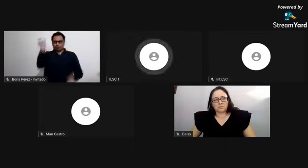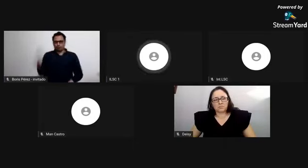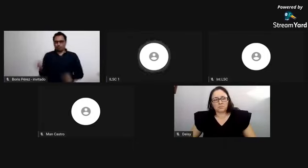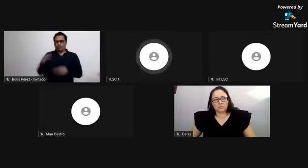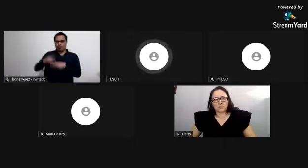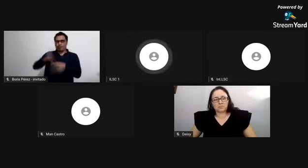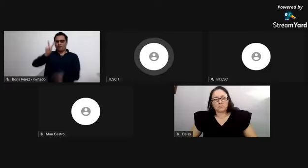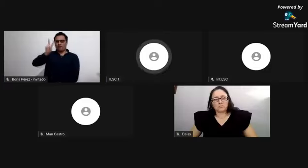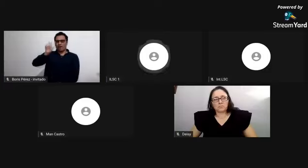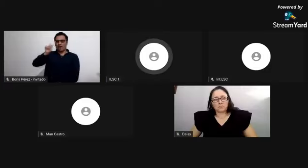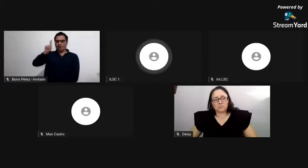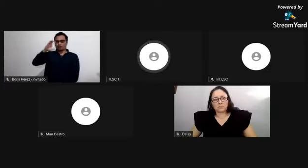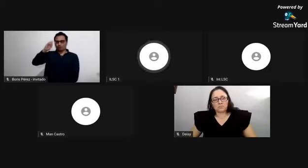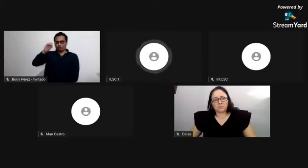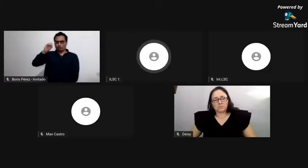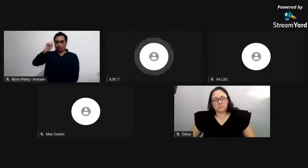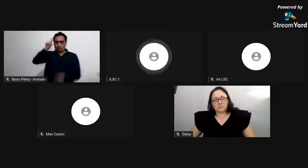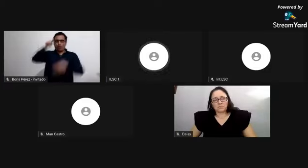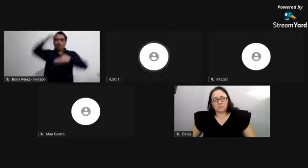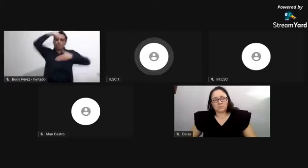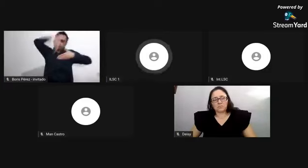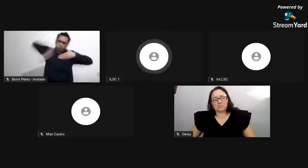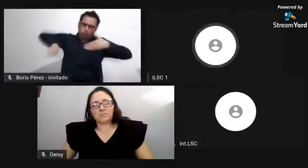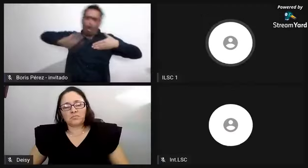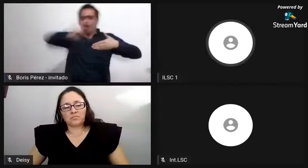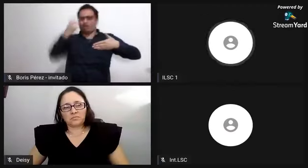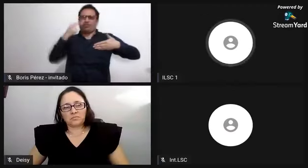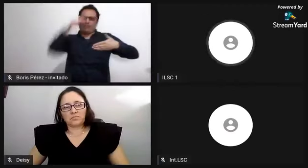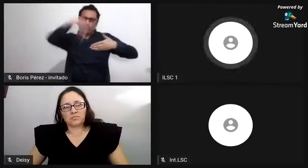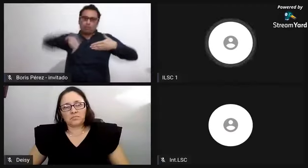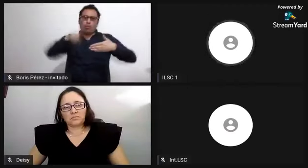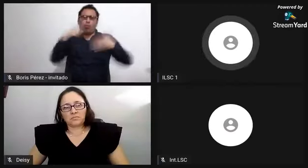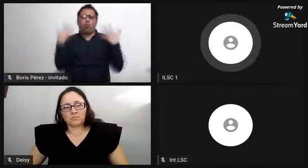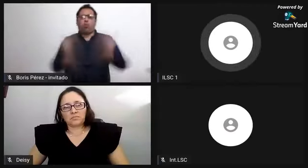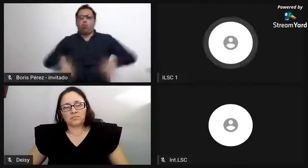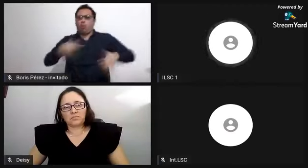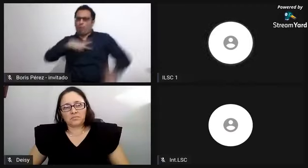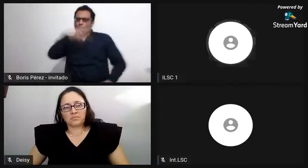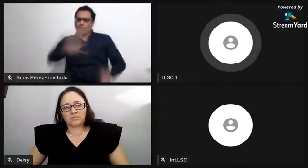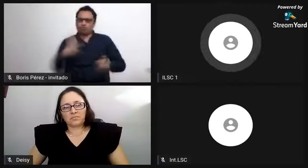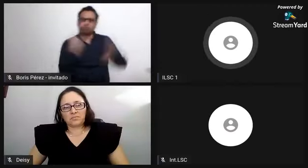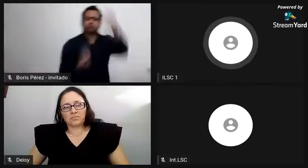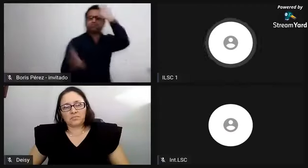Como les decía yo anteriormente, esto surge o tiene sus inicios en Portugal.